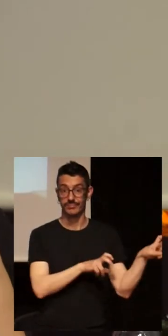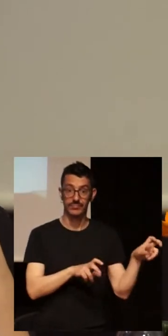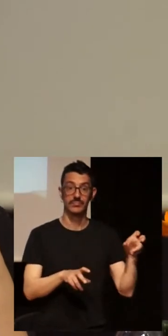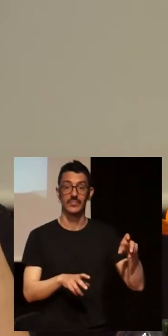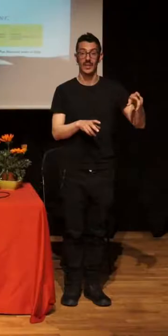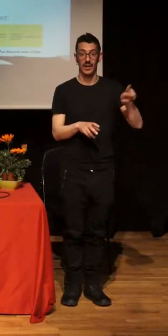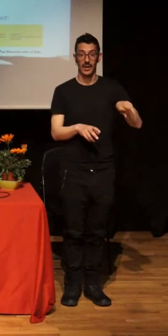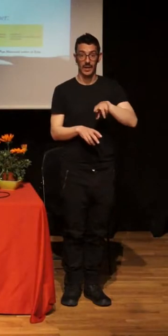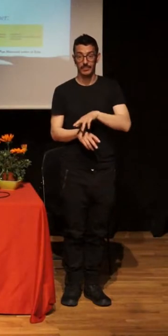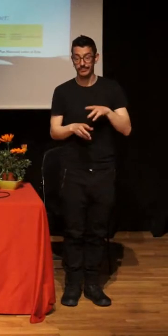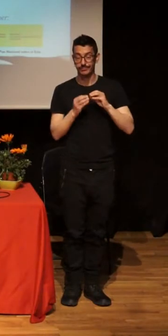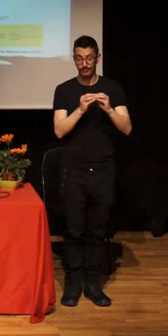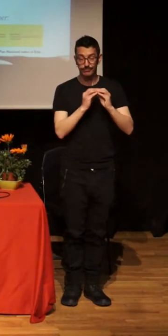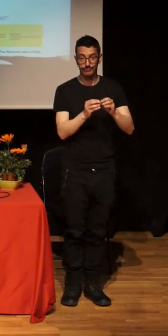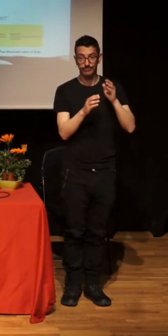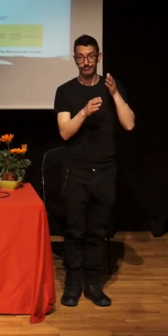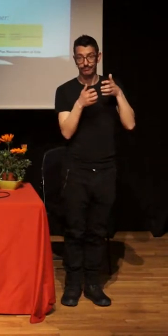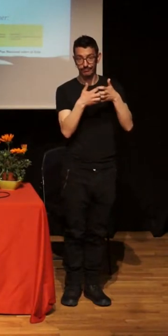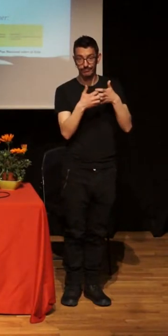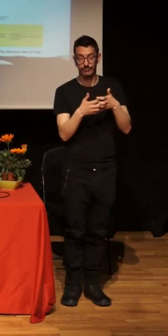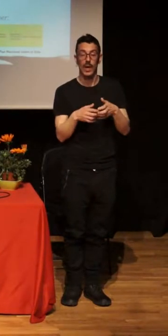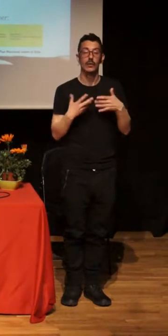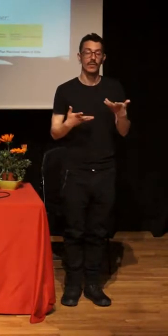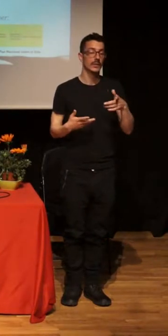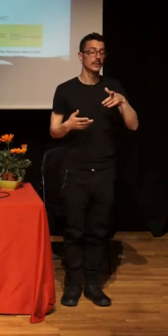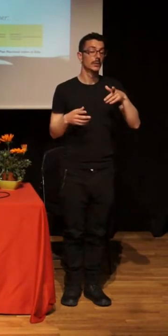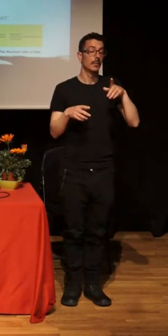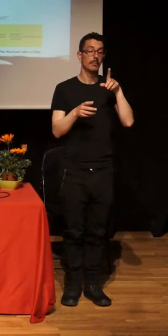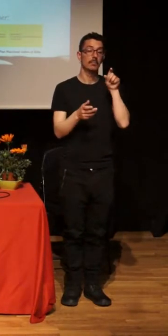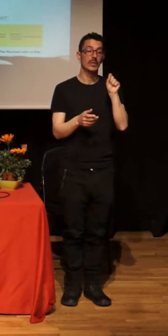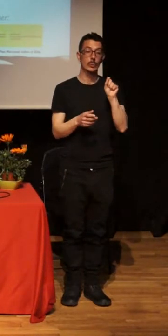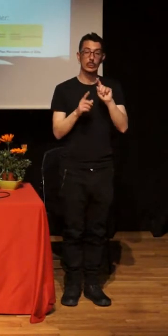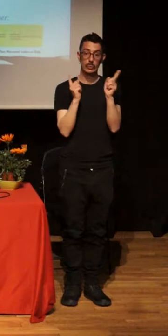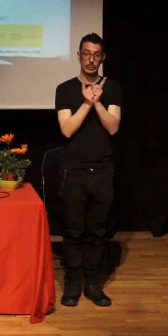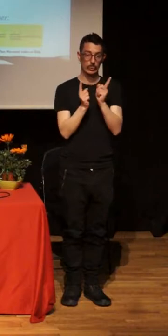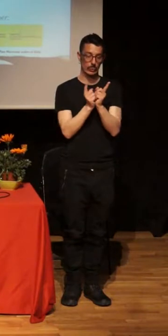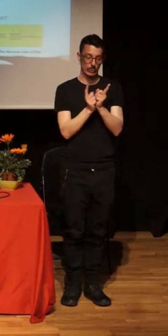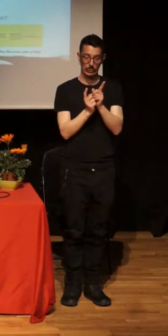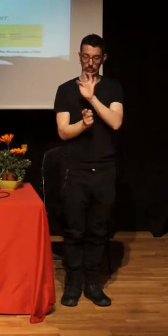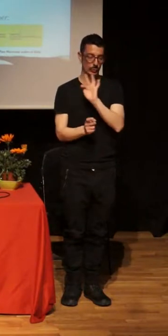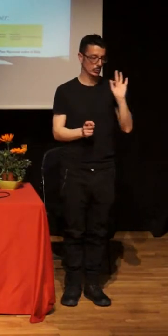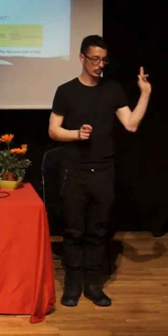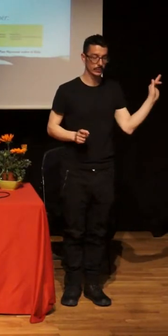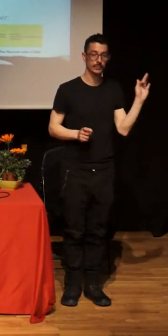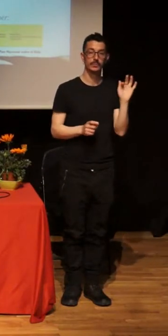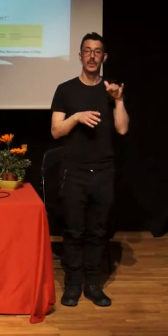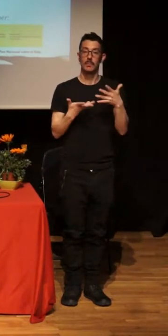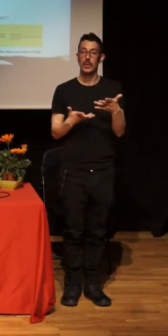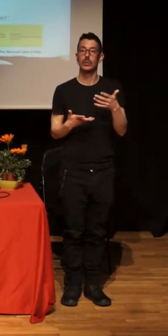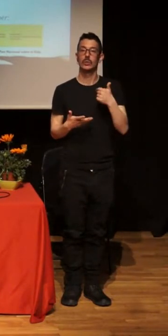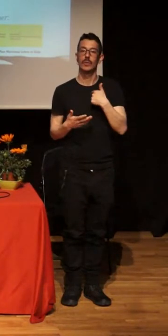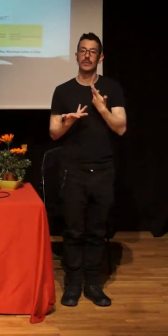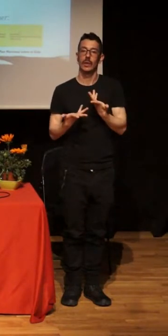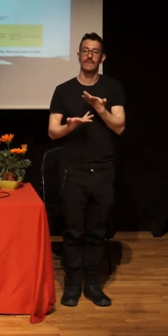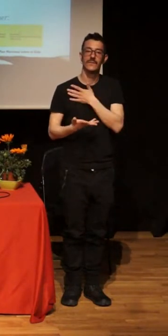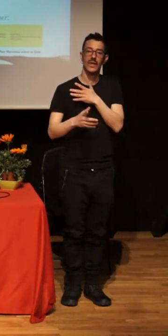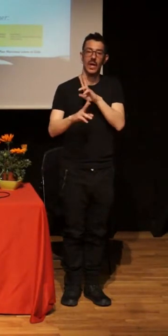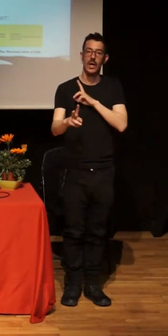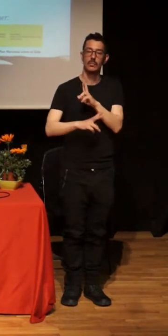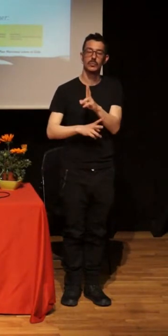maybe when I ask, and I think is a basic element for me, it